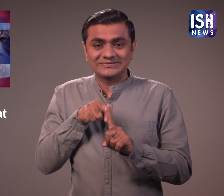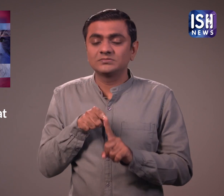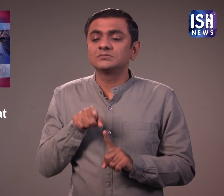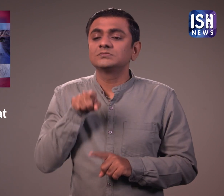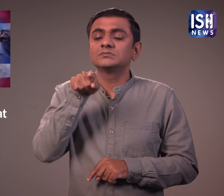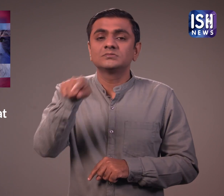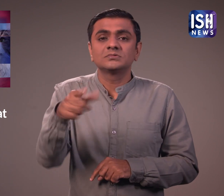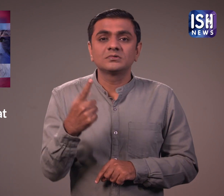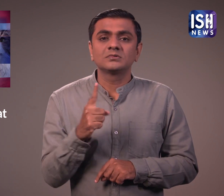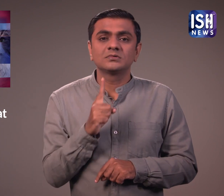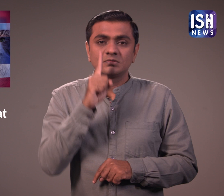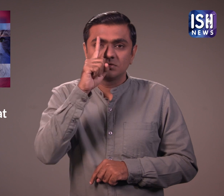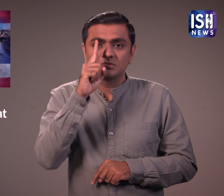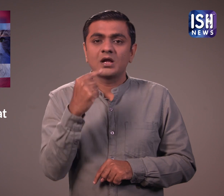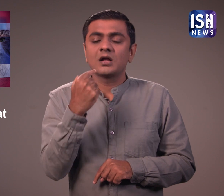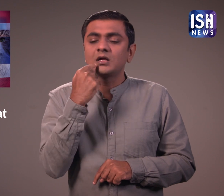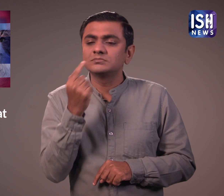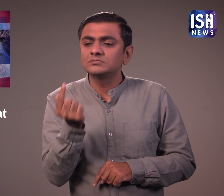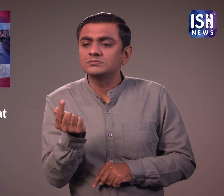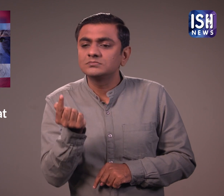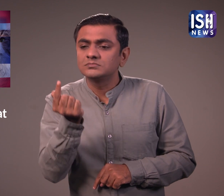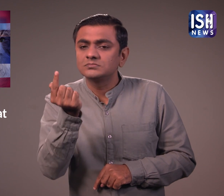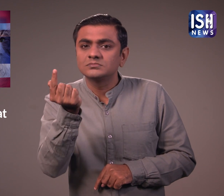था। वह पशु चिकित्सक के चहरे पर